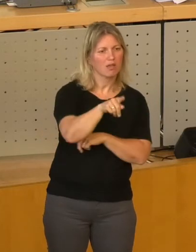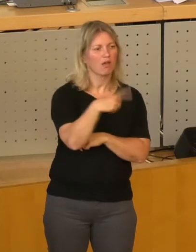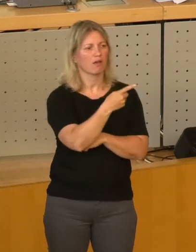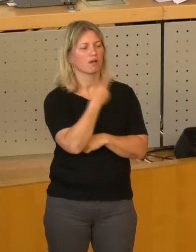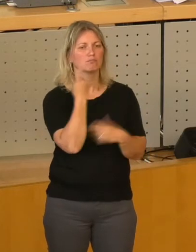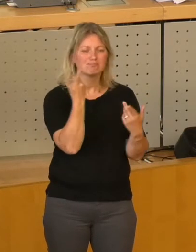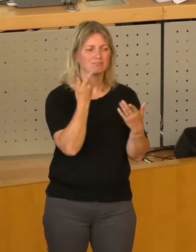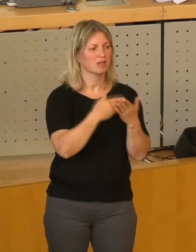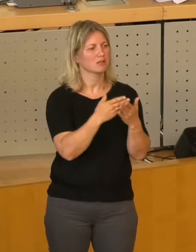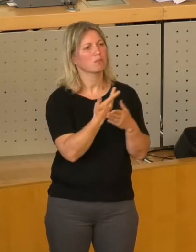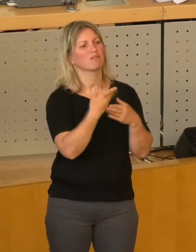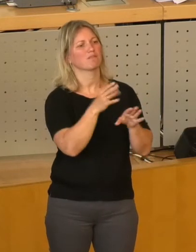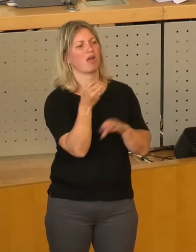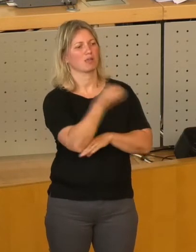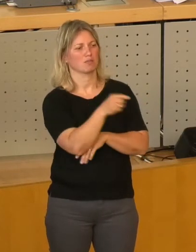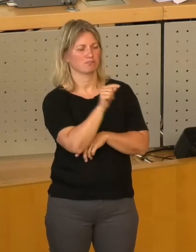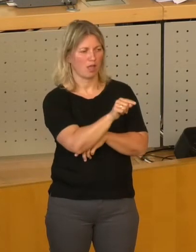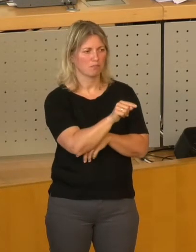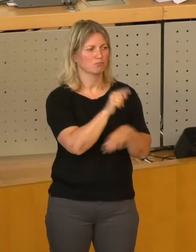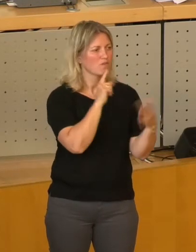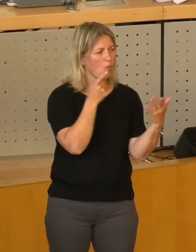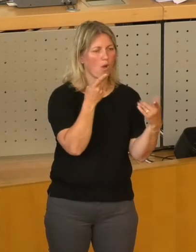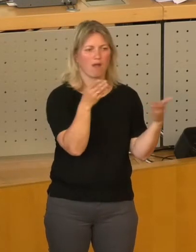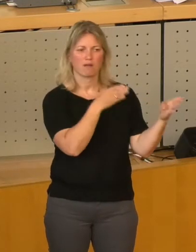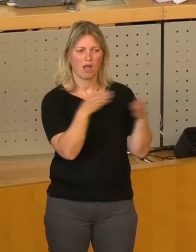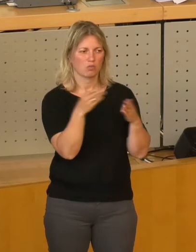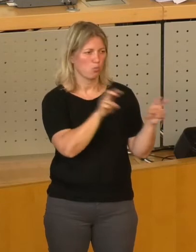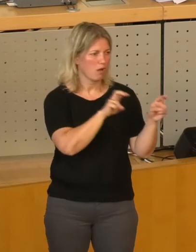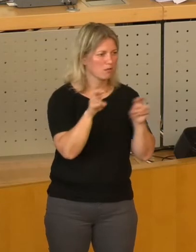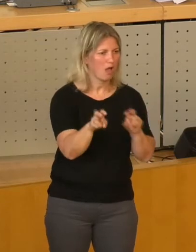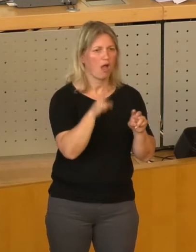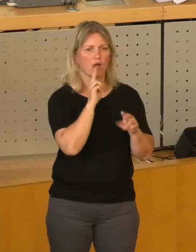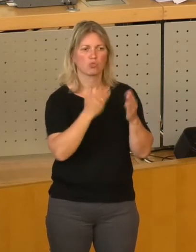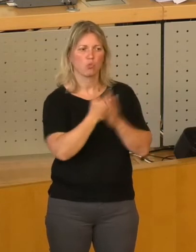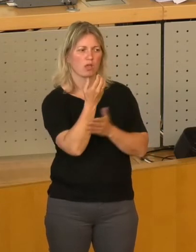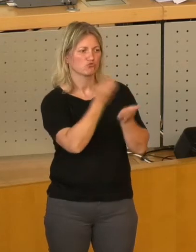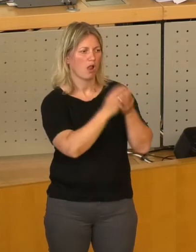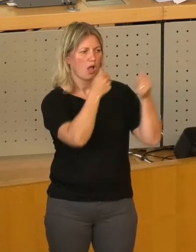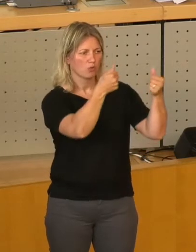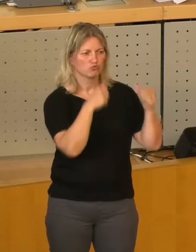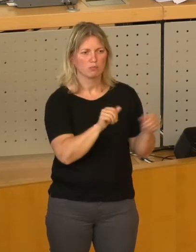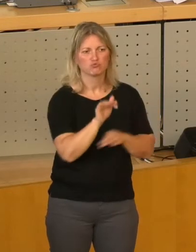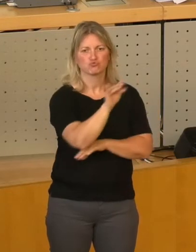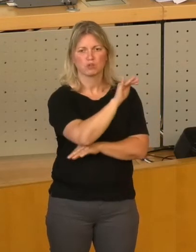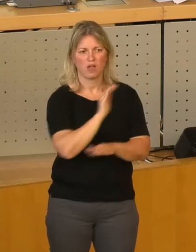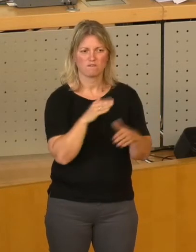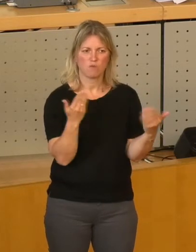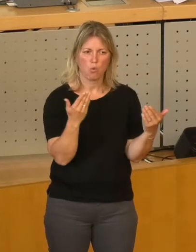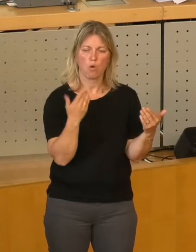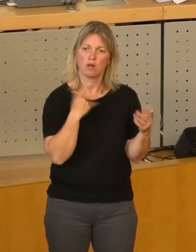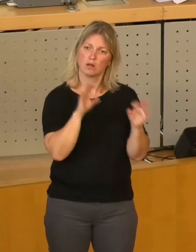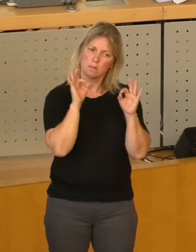ausgeschrieben, welche gleitenden Übergänge sind geplant. Gleichzeitig wollen wir sicherstellen, dass die Stellen